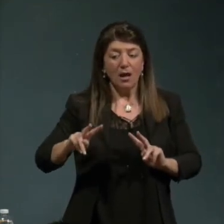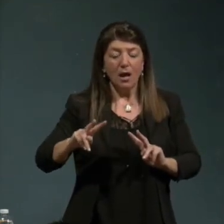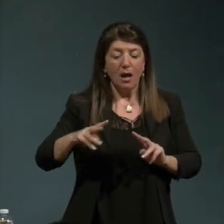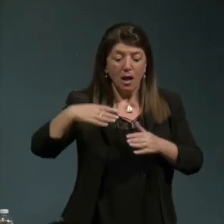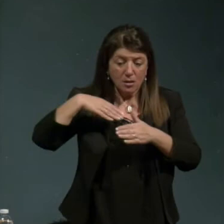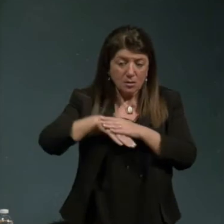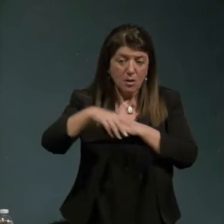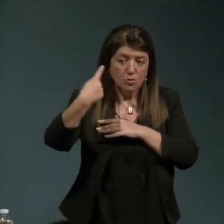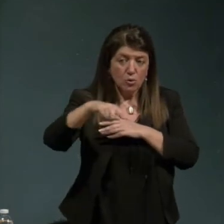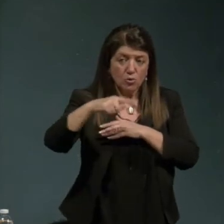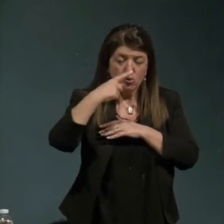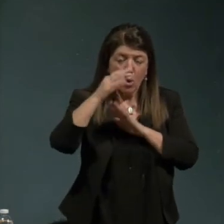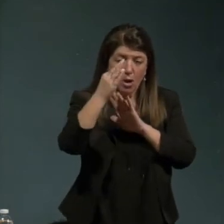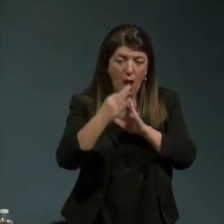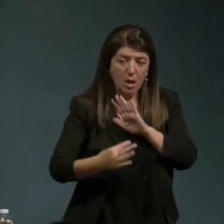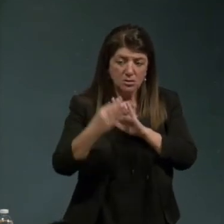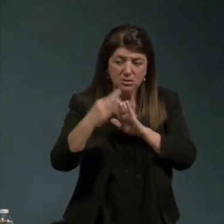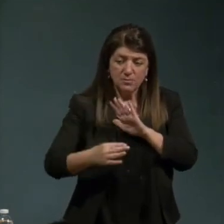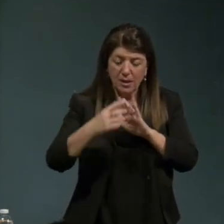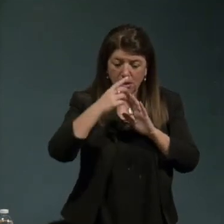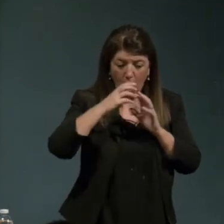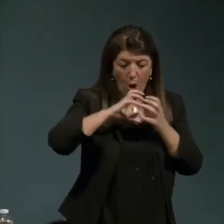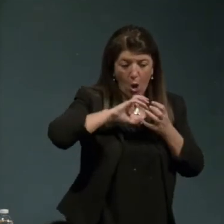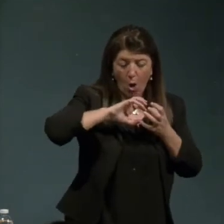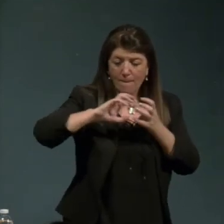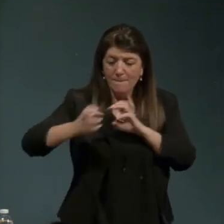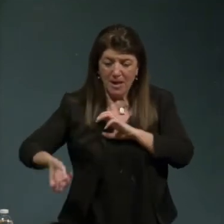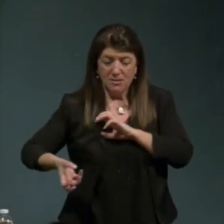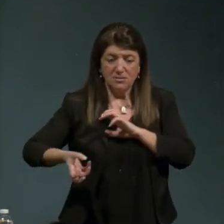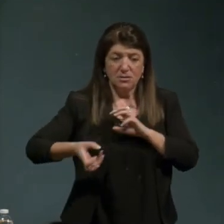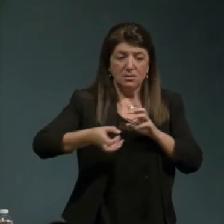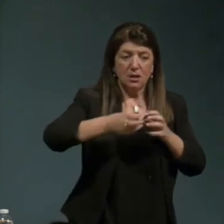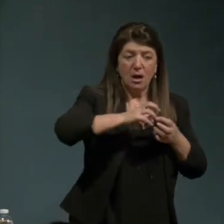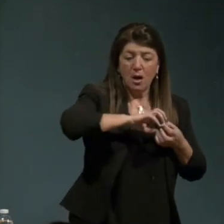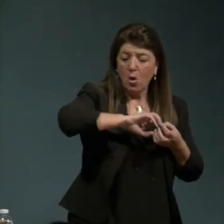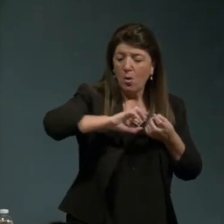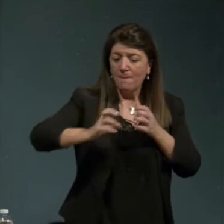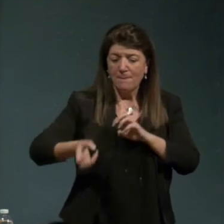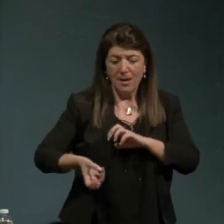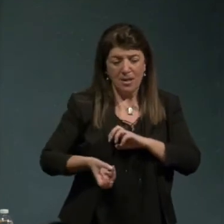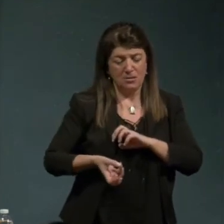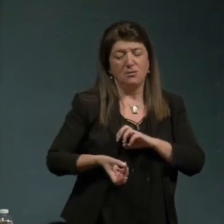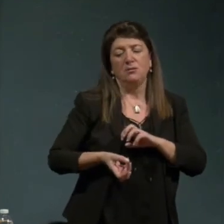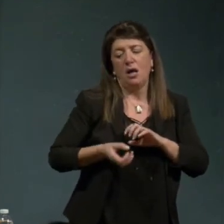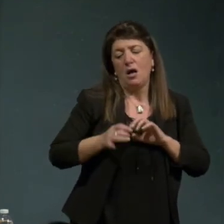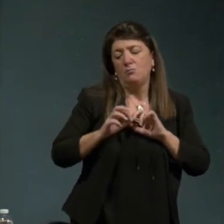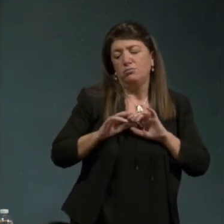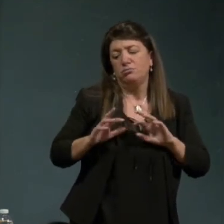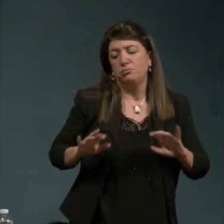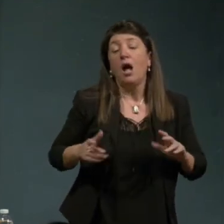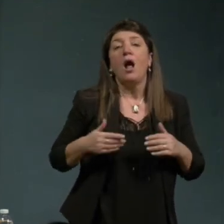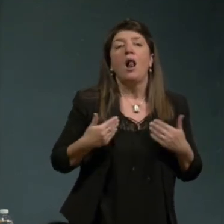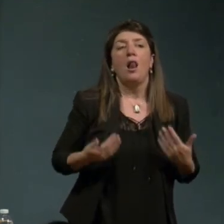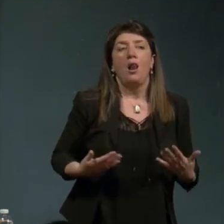facili su complessità il problema della complessità è evidentemente fondamentale e